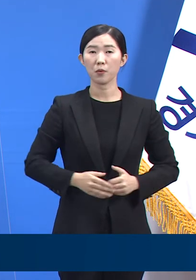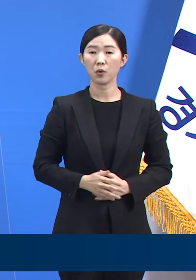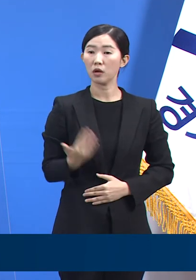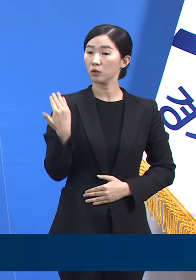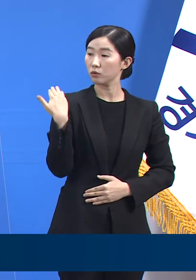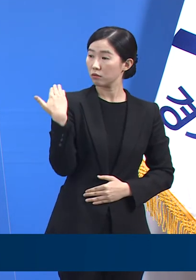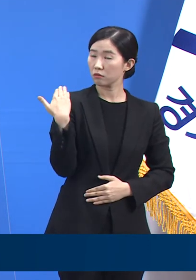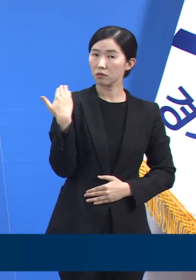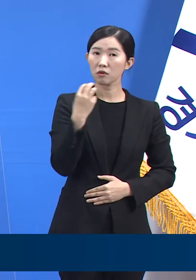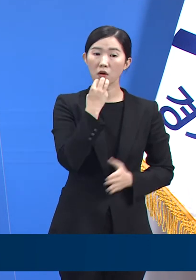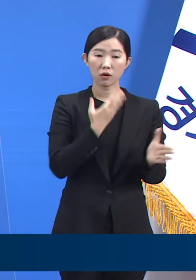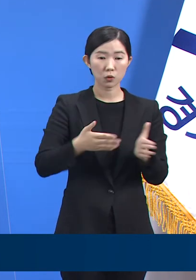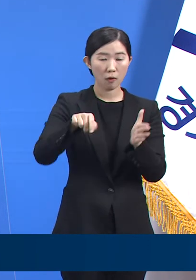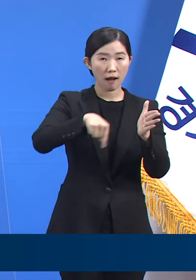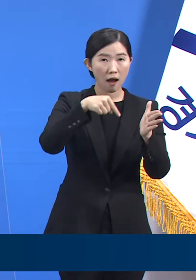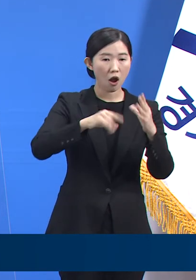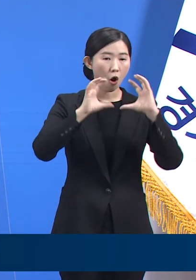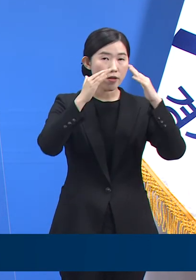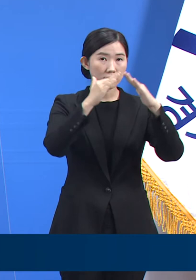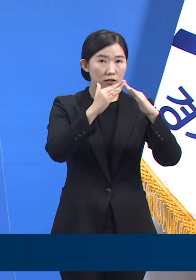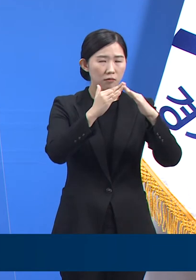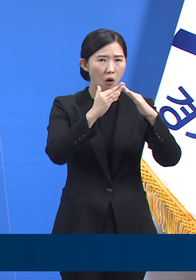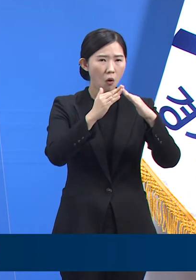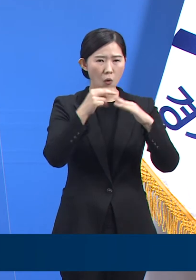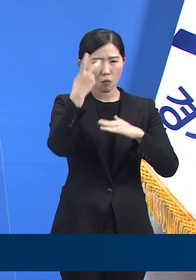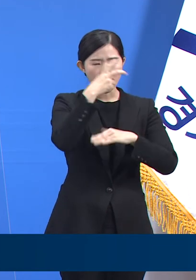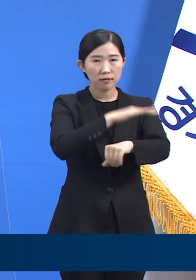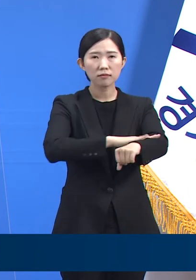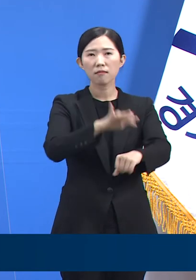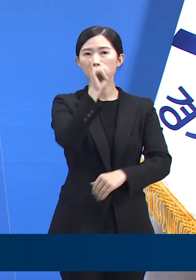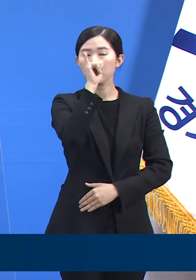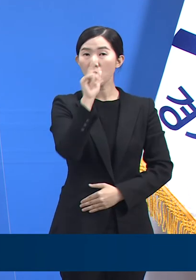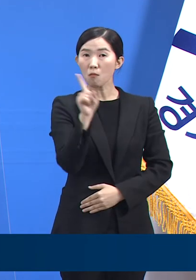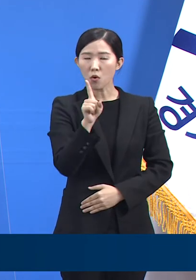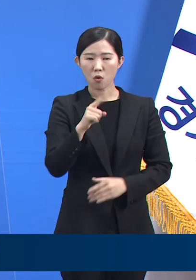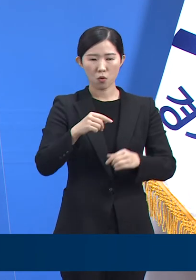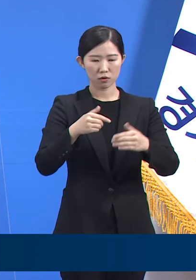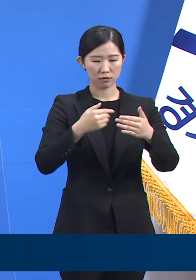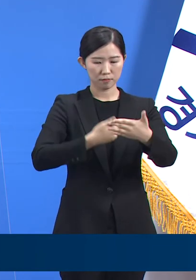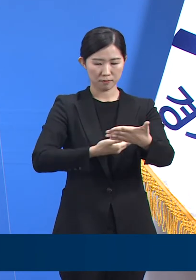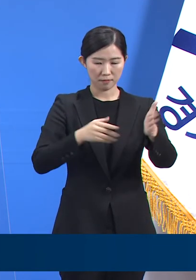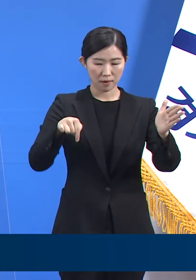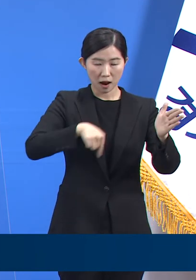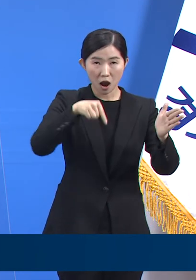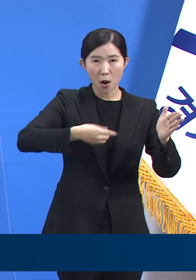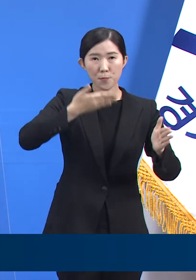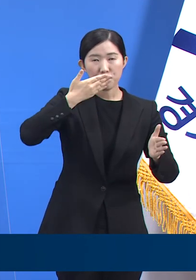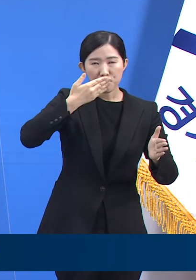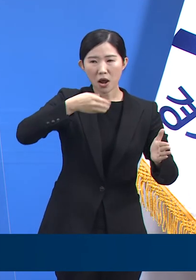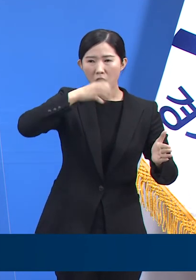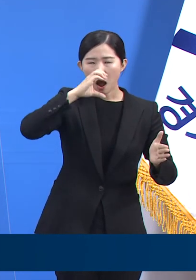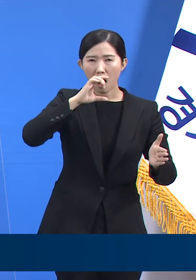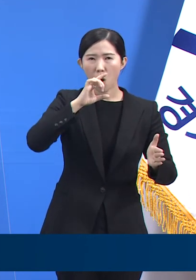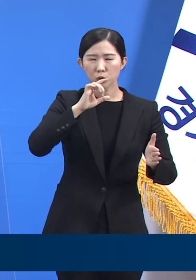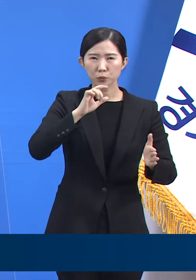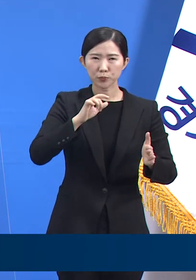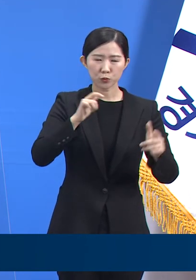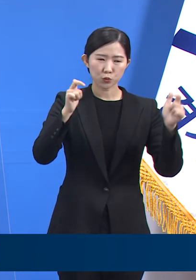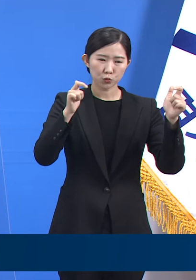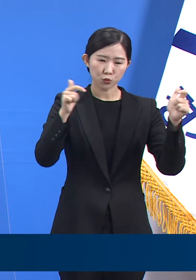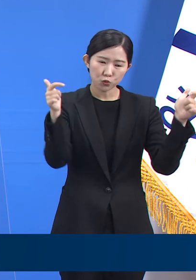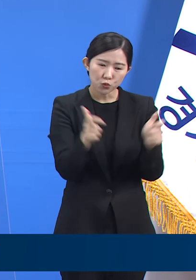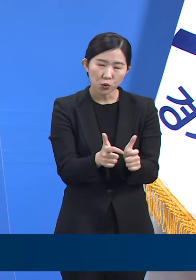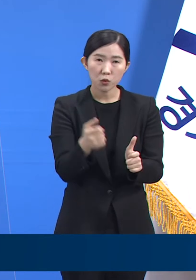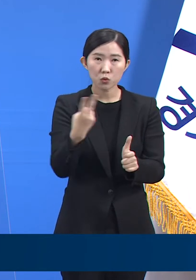어린이집의 우수관리 사례를 보면 교실 내에서 식음료 섭취를 자제하고 수시로 창문을 열어